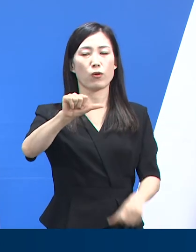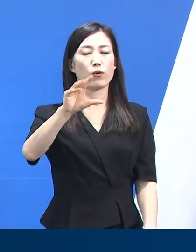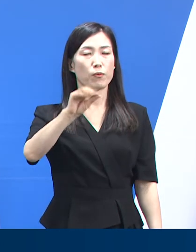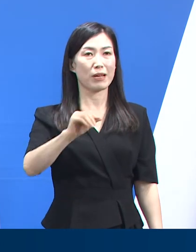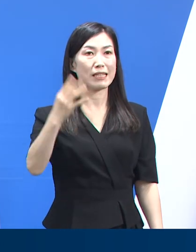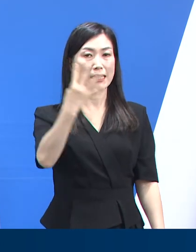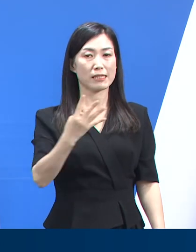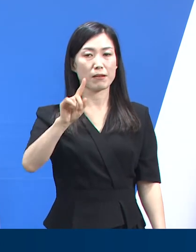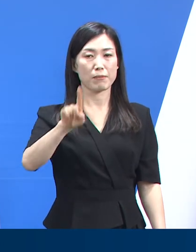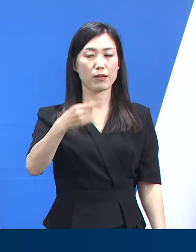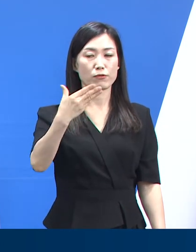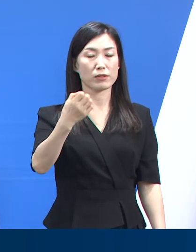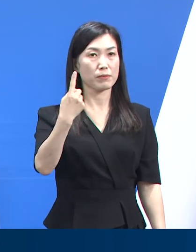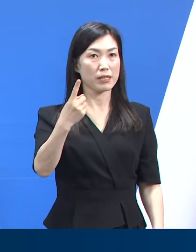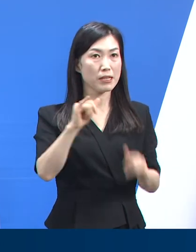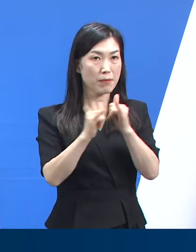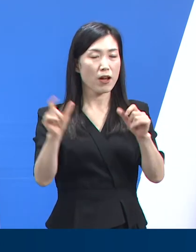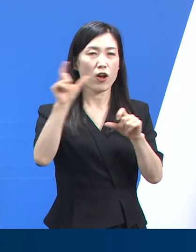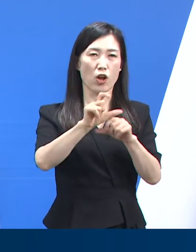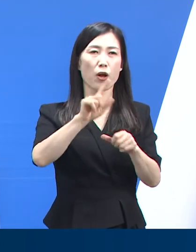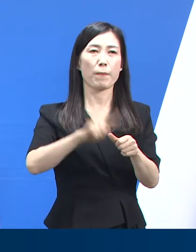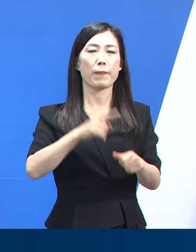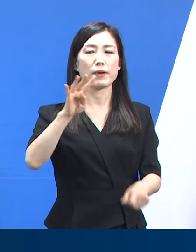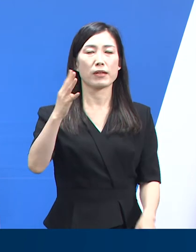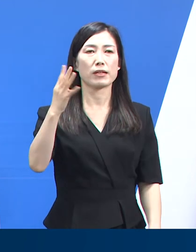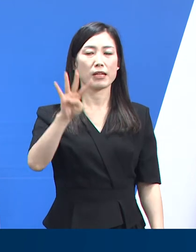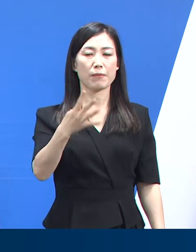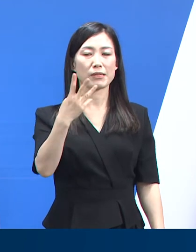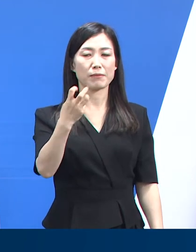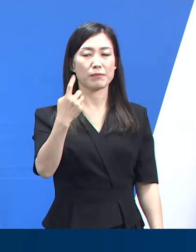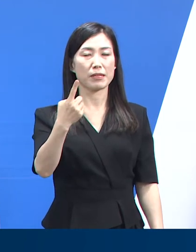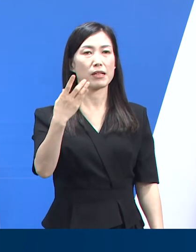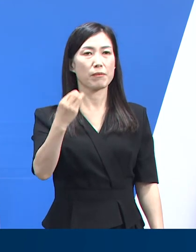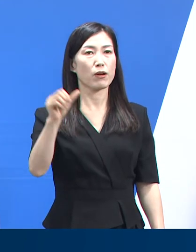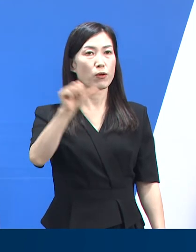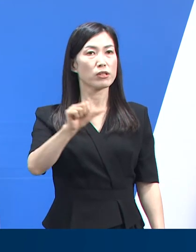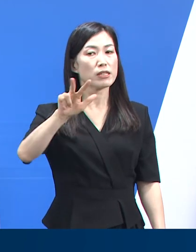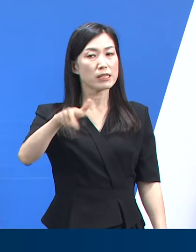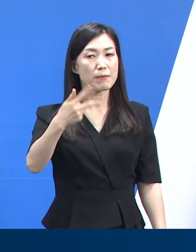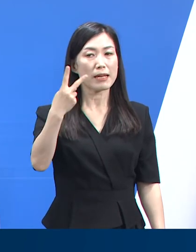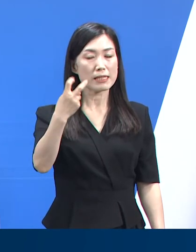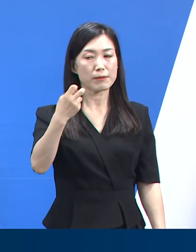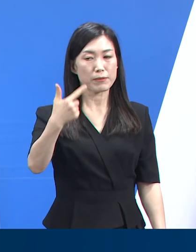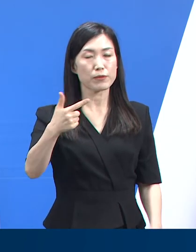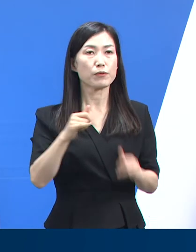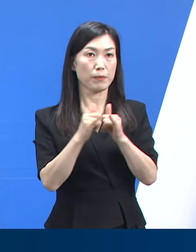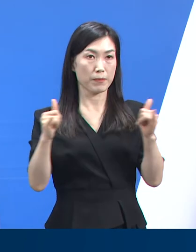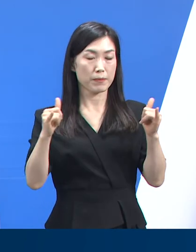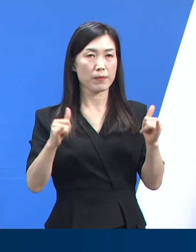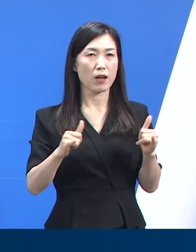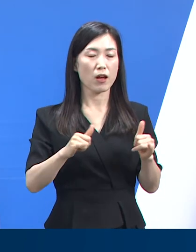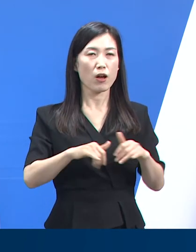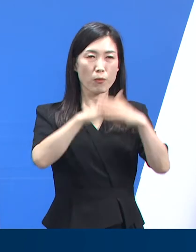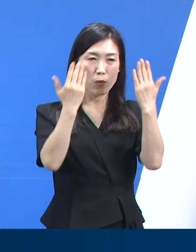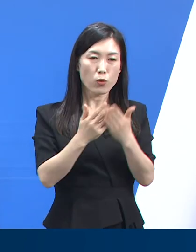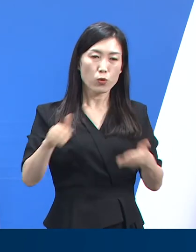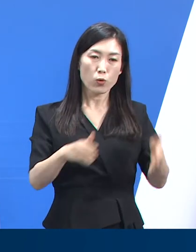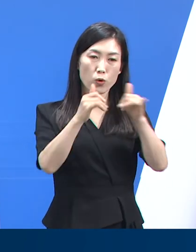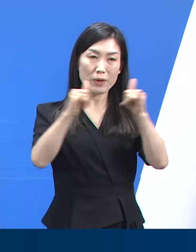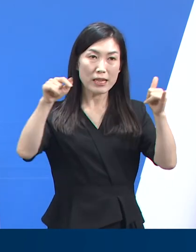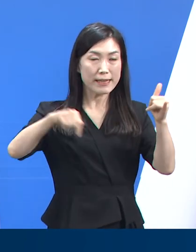4191명 증가한 431만 5720명이며 전체 도민